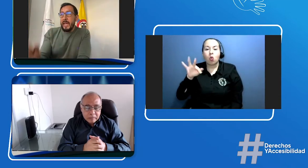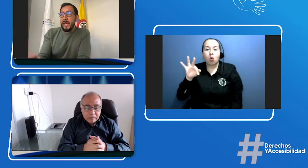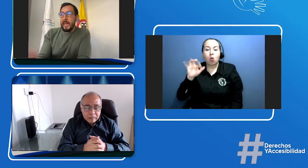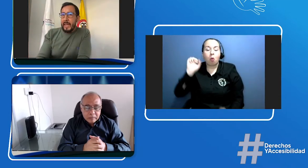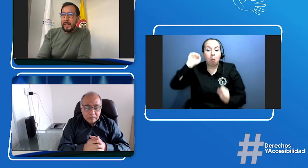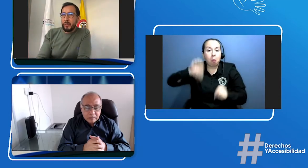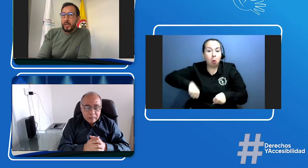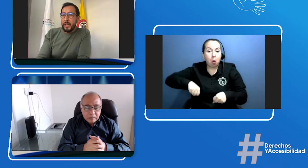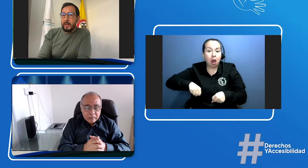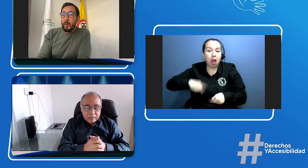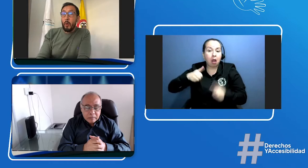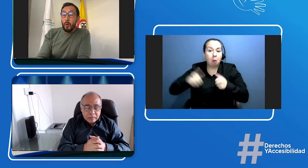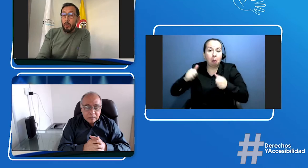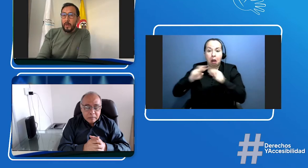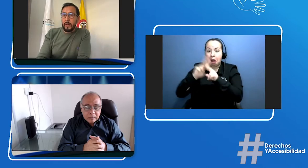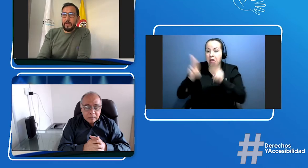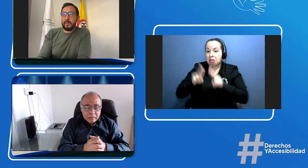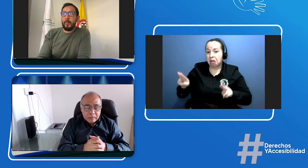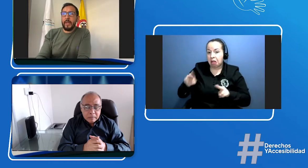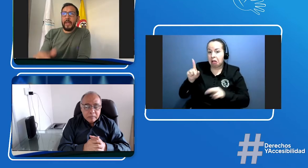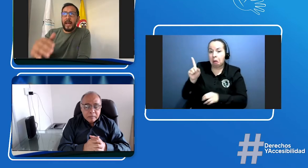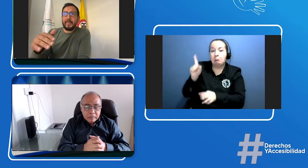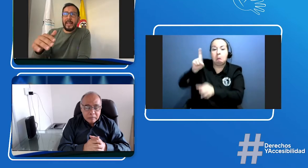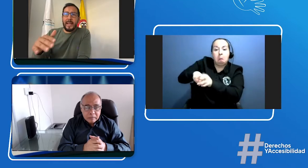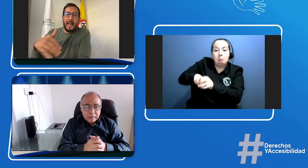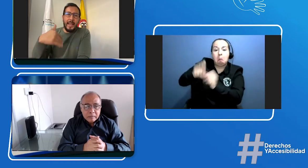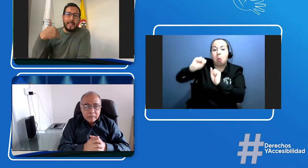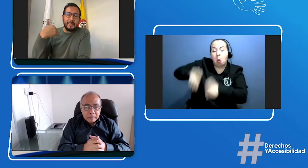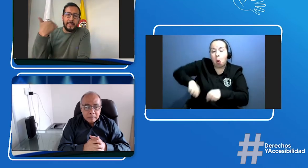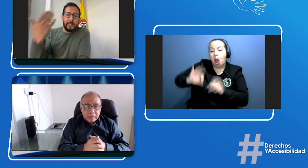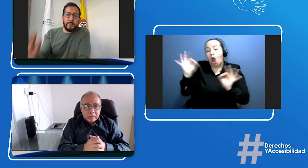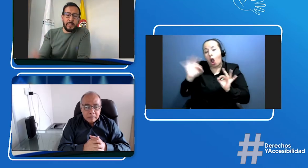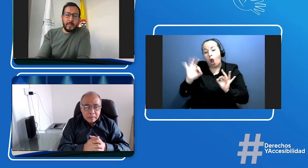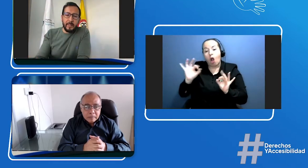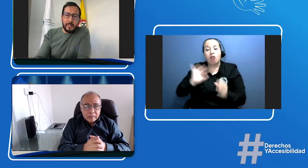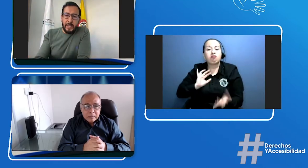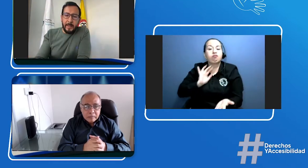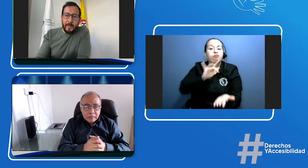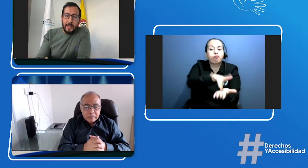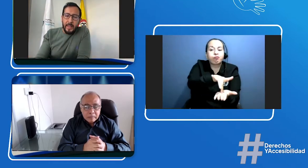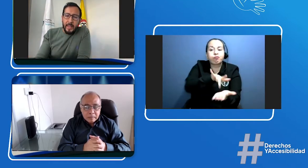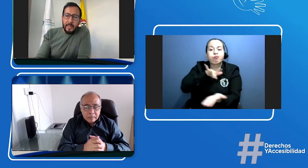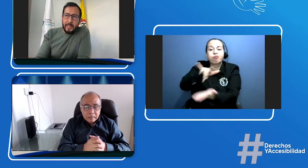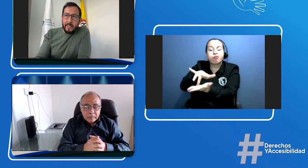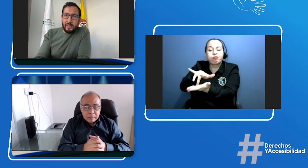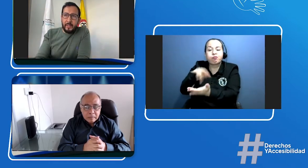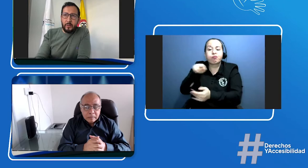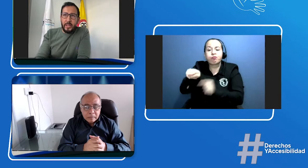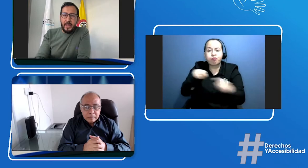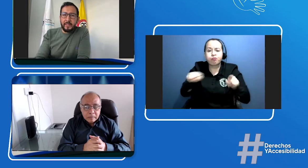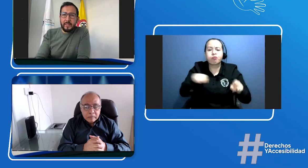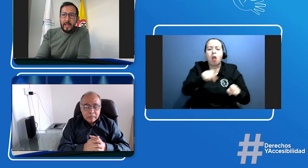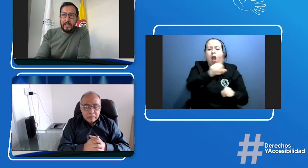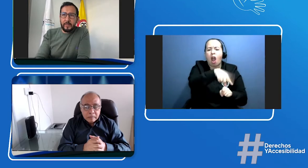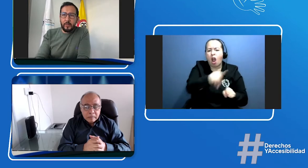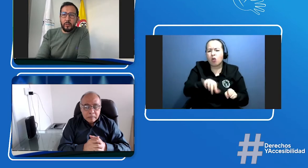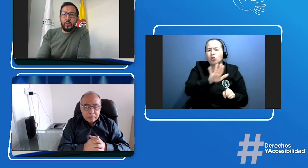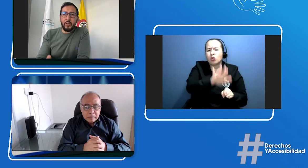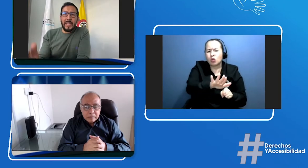electrónica o se puede acercar a las respectivas entidades territoriales de tránsito donde ahí